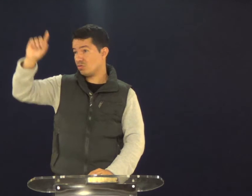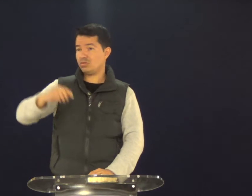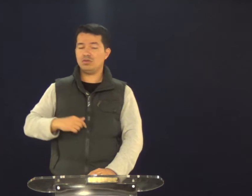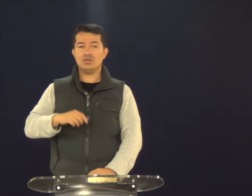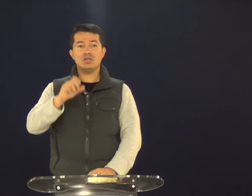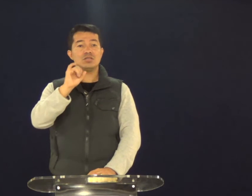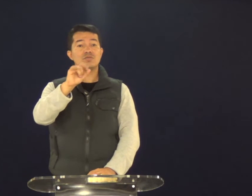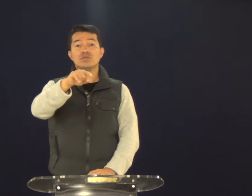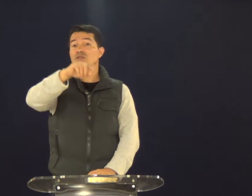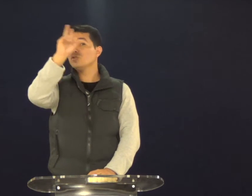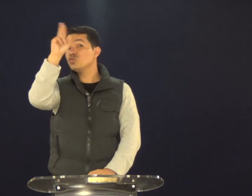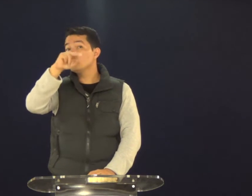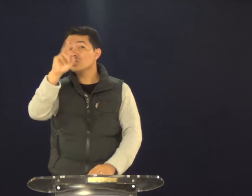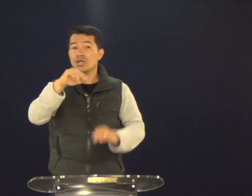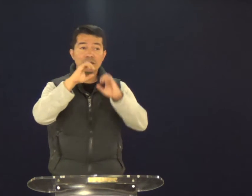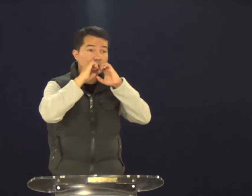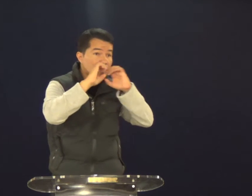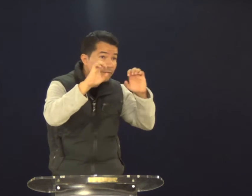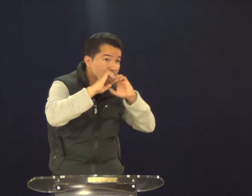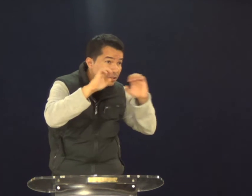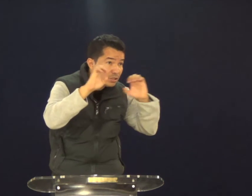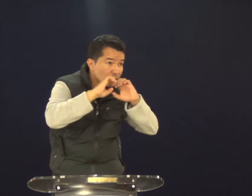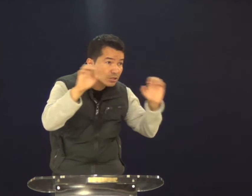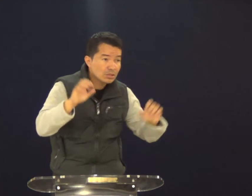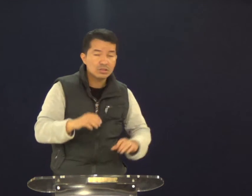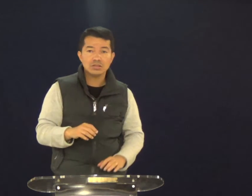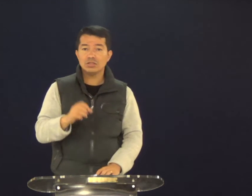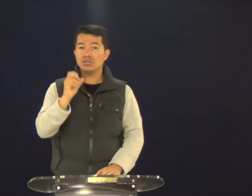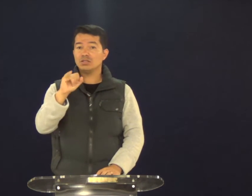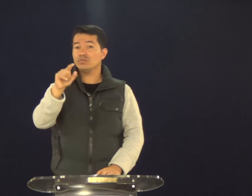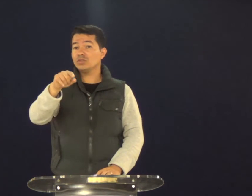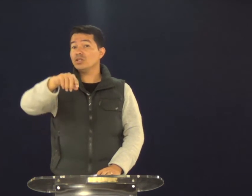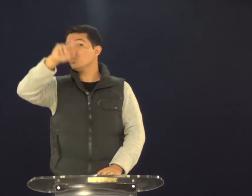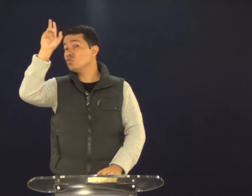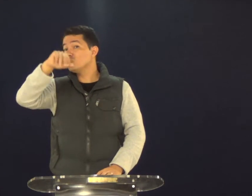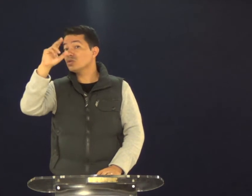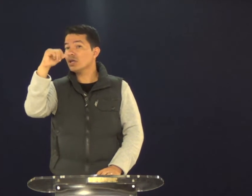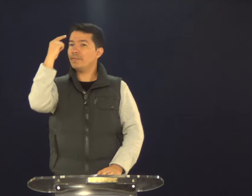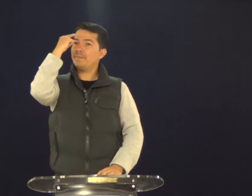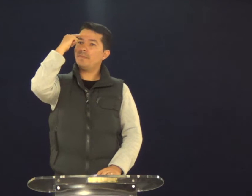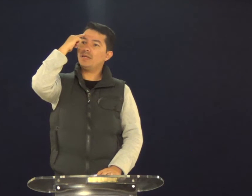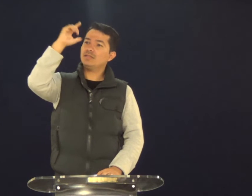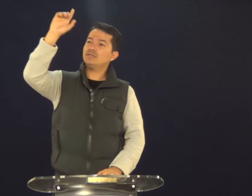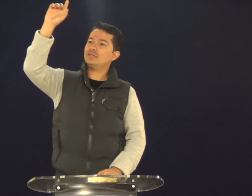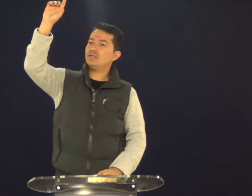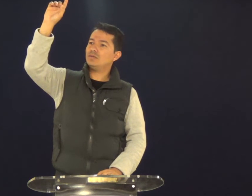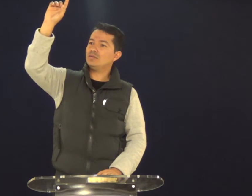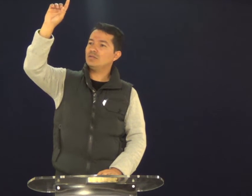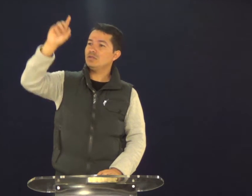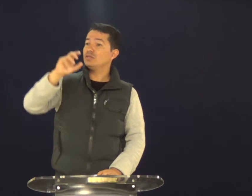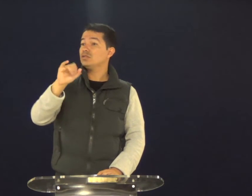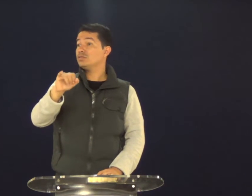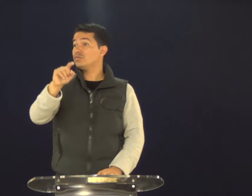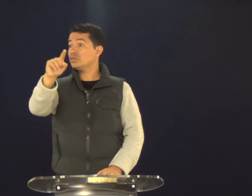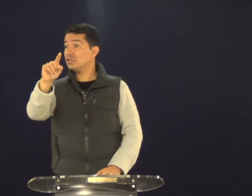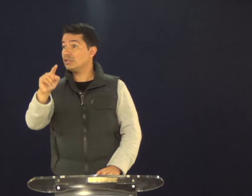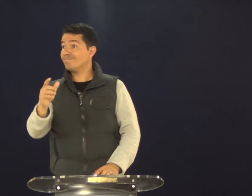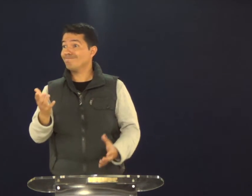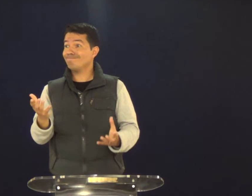Senhor, se você nunca evangeliza, se nunca pensa em Deus.